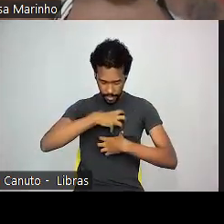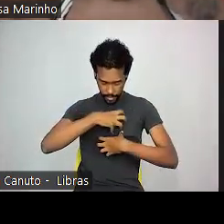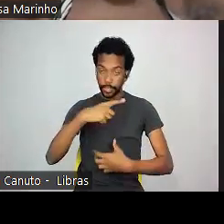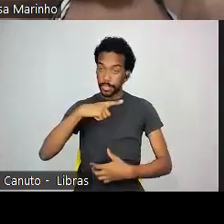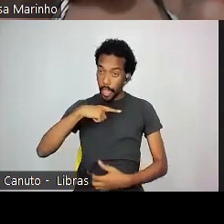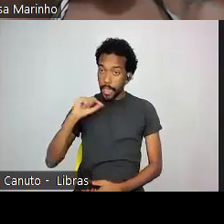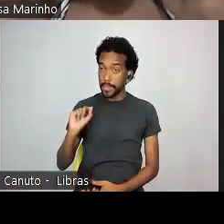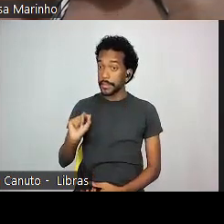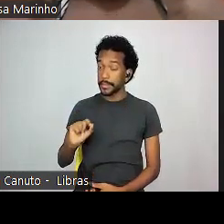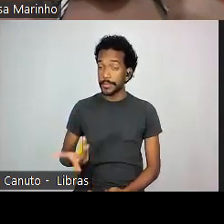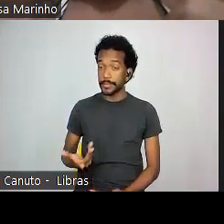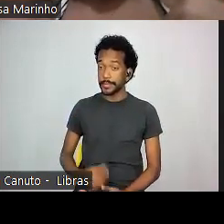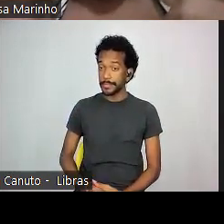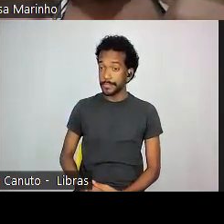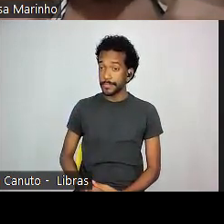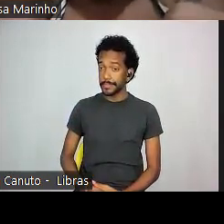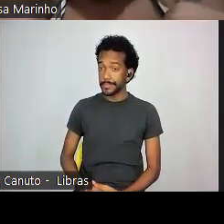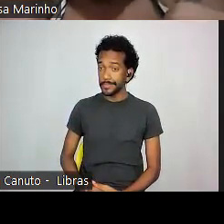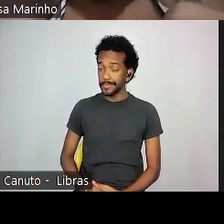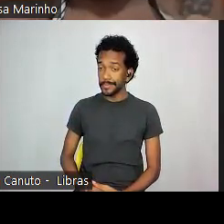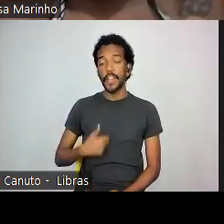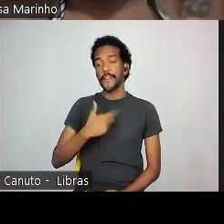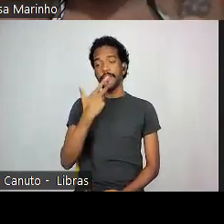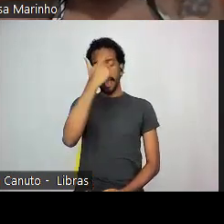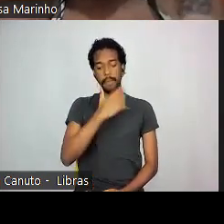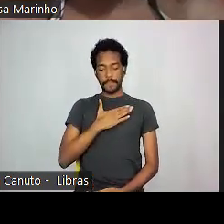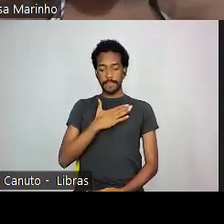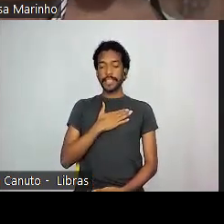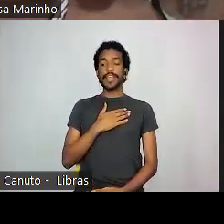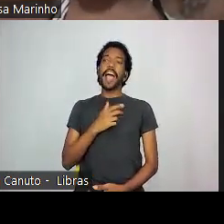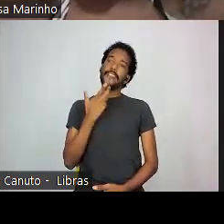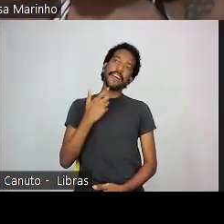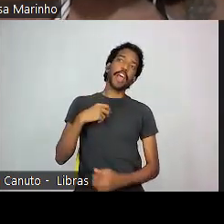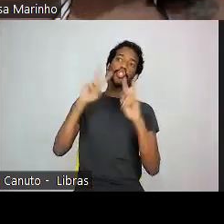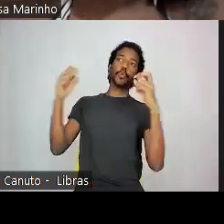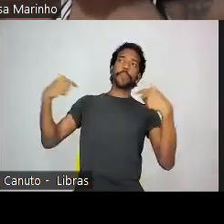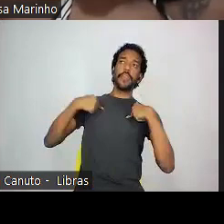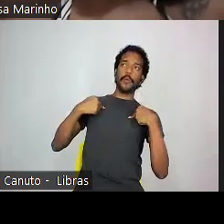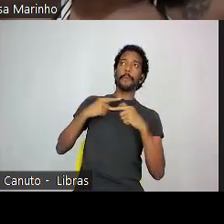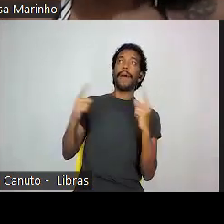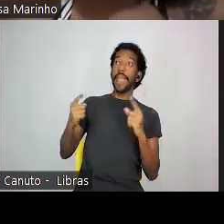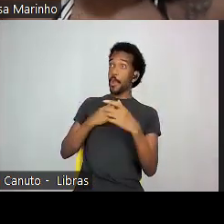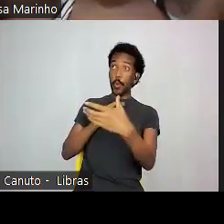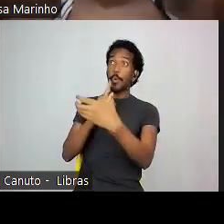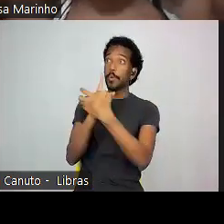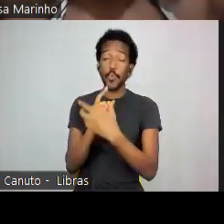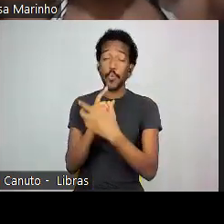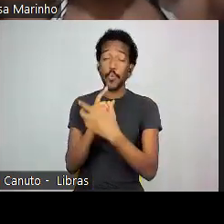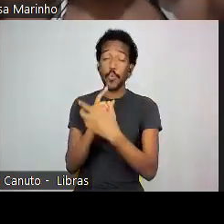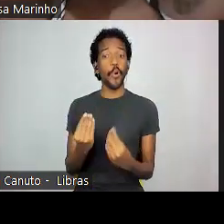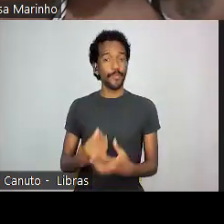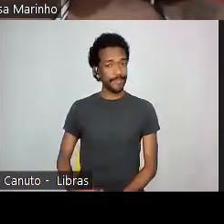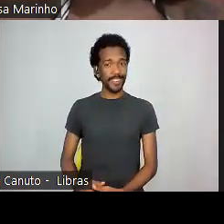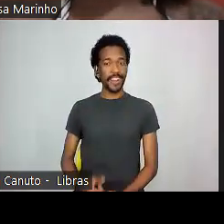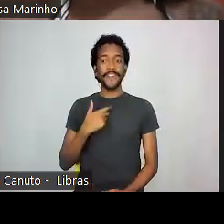e não tem como falar de mim sem mim. Não tem como falar da negritude sem as pessoas pretas. não tem como